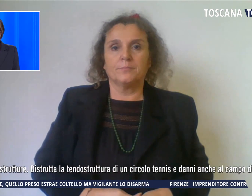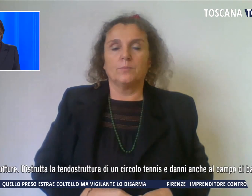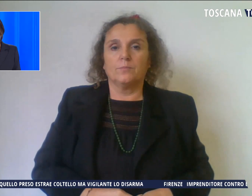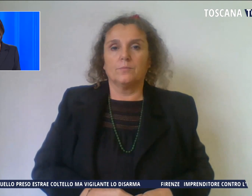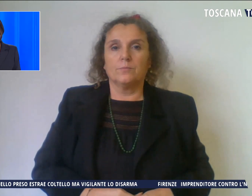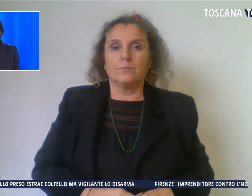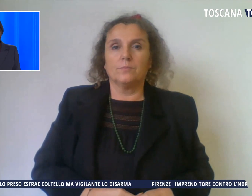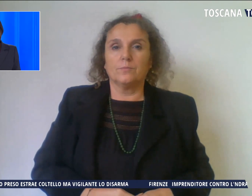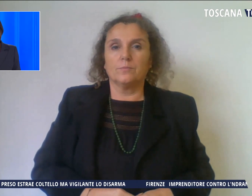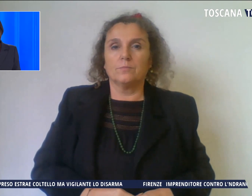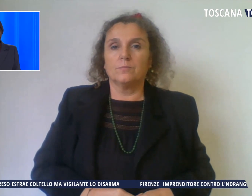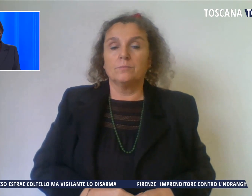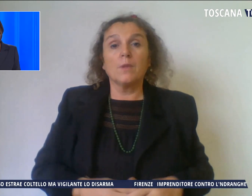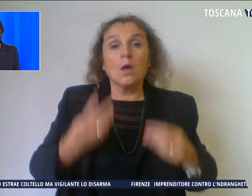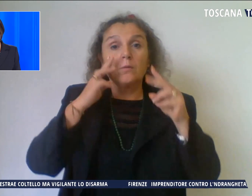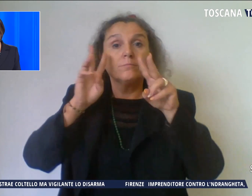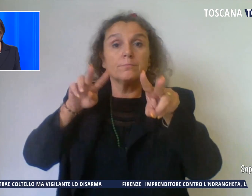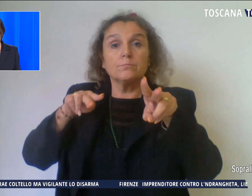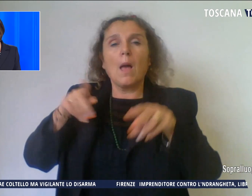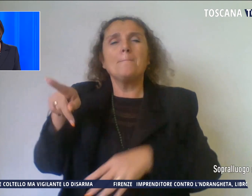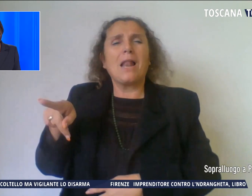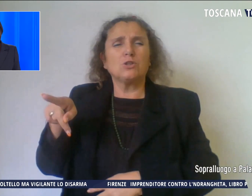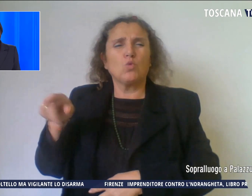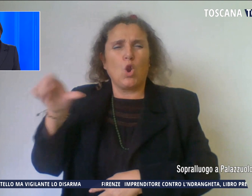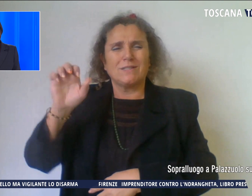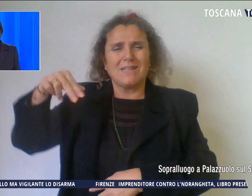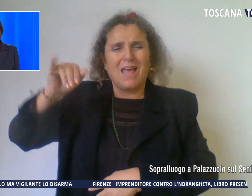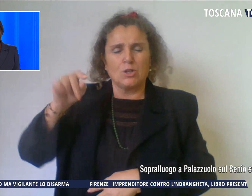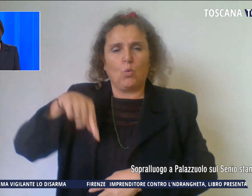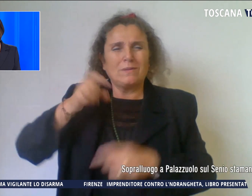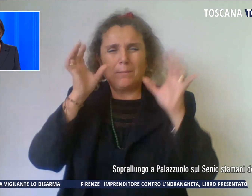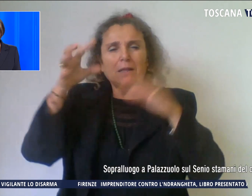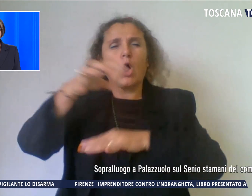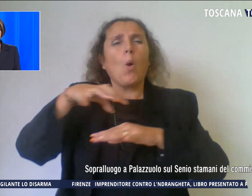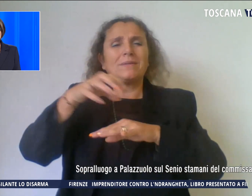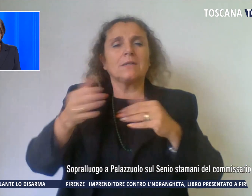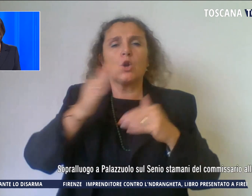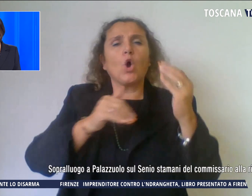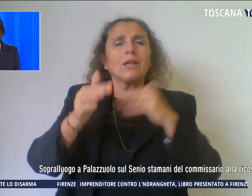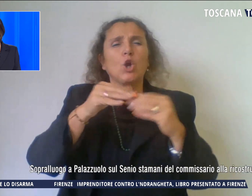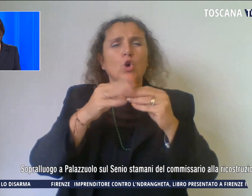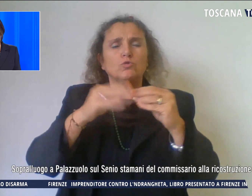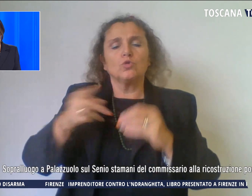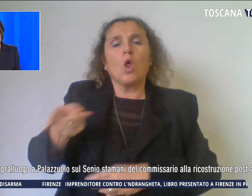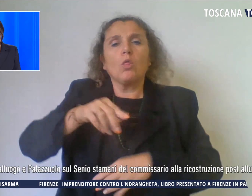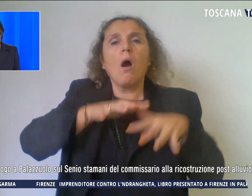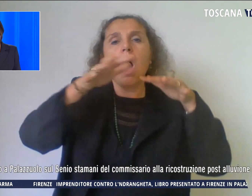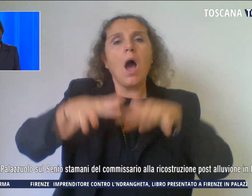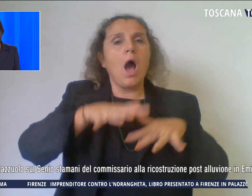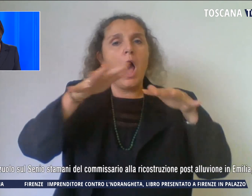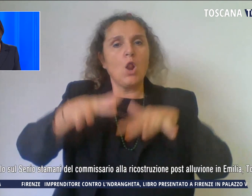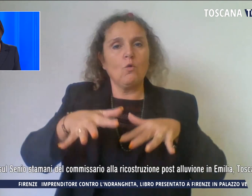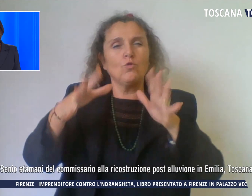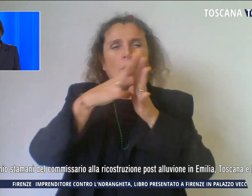E sopra al luogo a Palazzuolo sul Senio stamani del commissario alla ricostruzione post alluvioni in Emilia